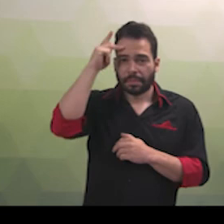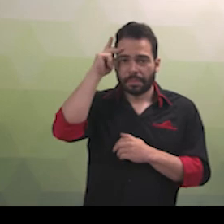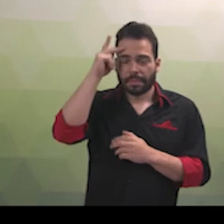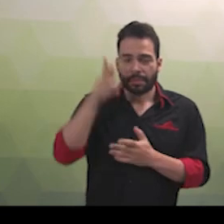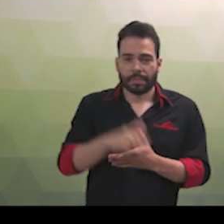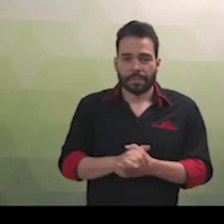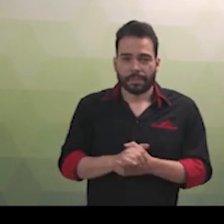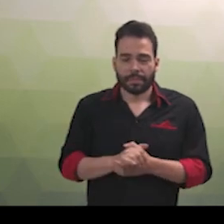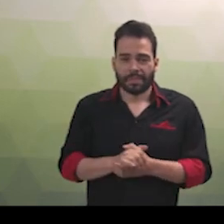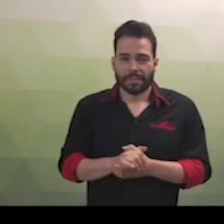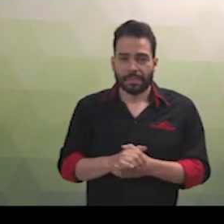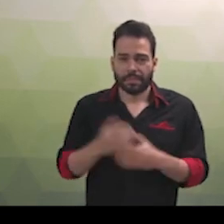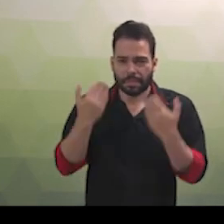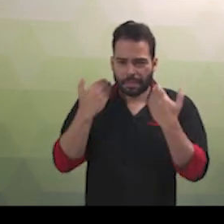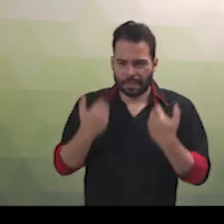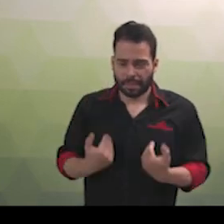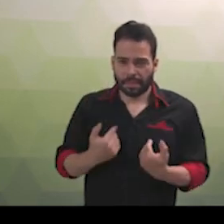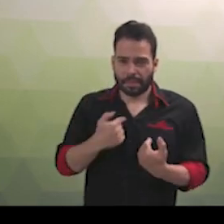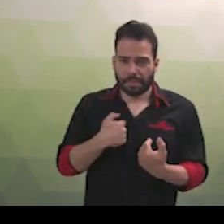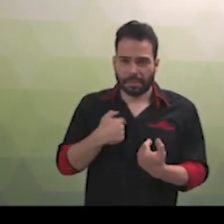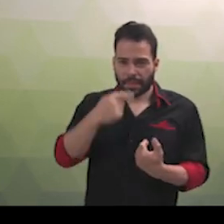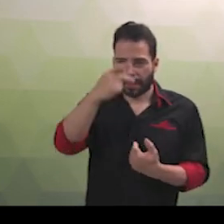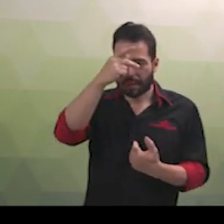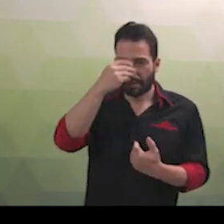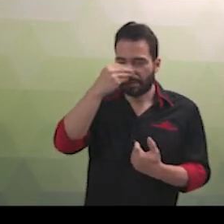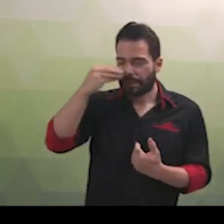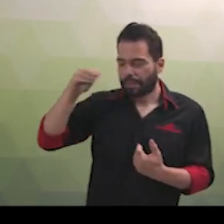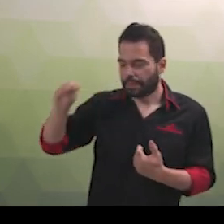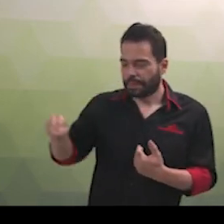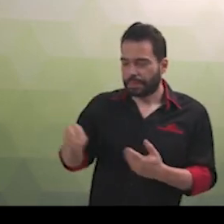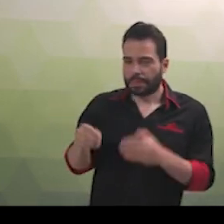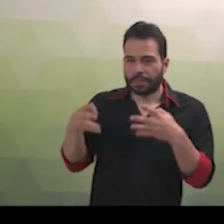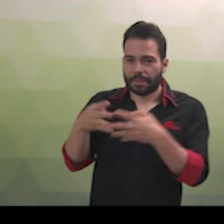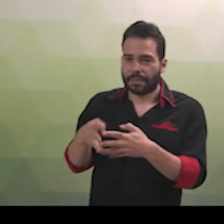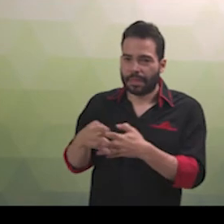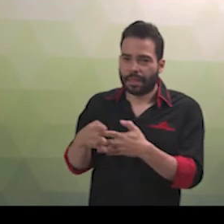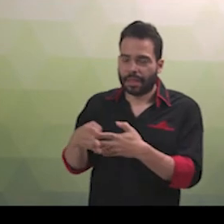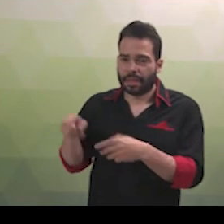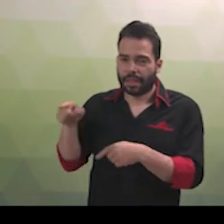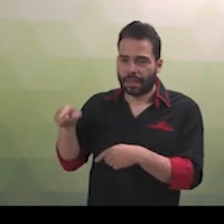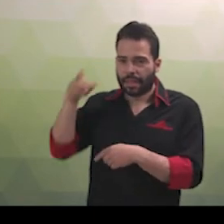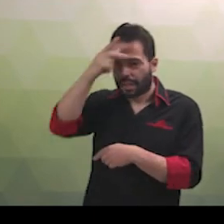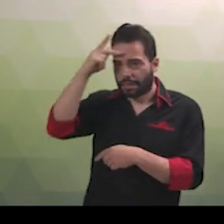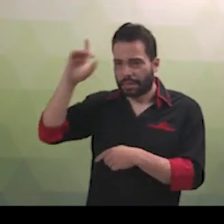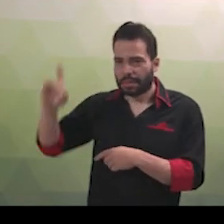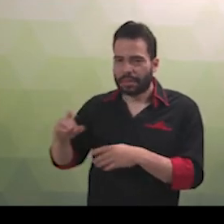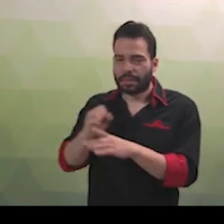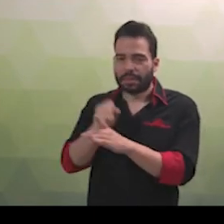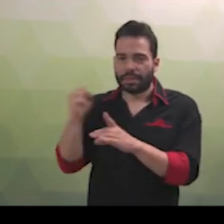Atitudes ou comportamentos que impeçam ou prejudiquem a participação social da pessoa com deficiência